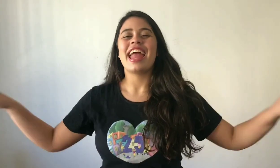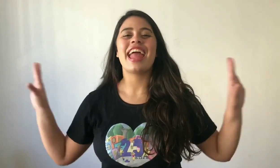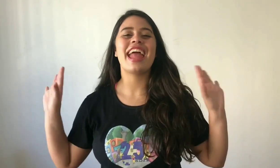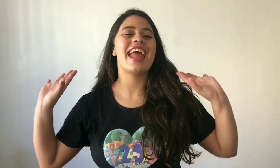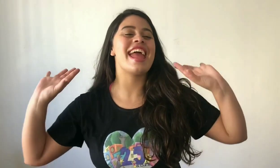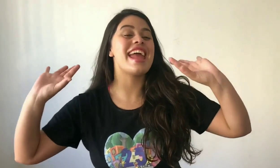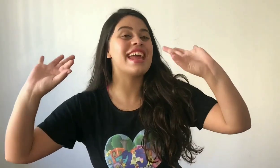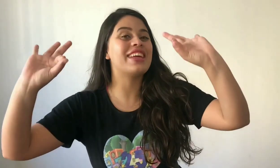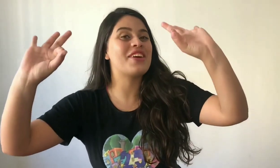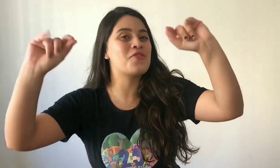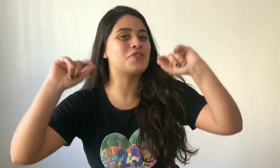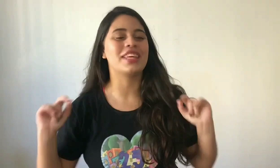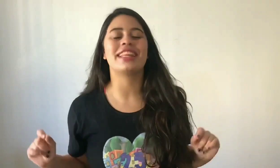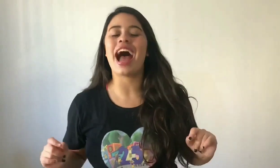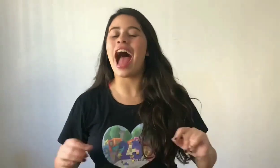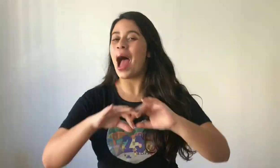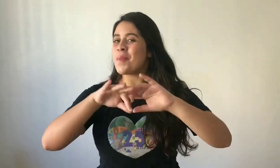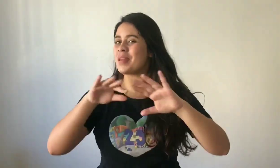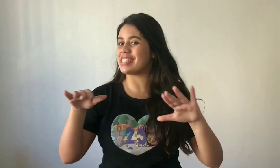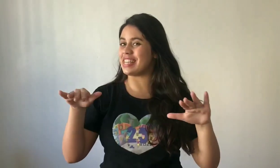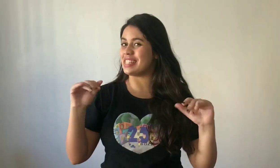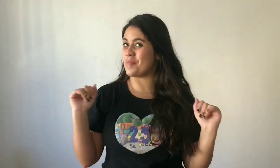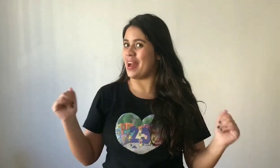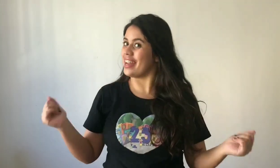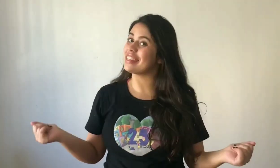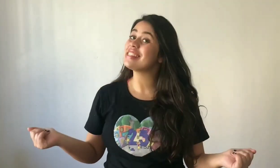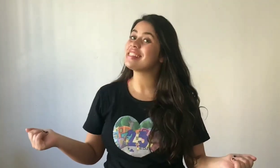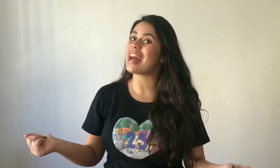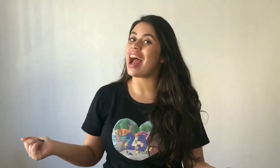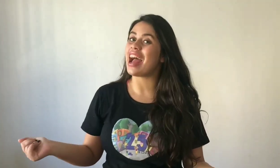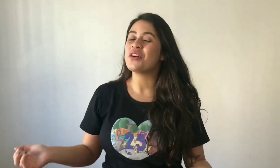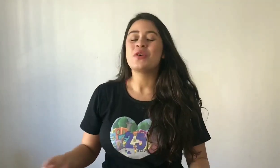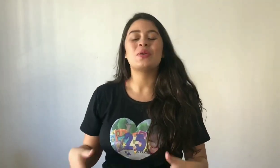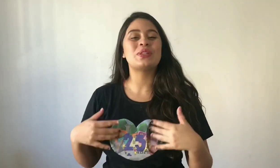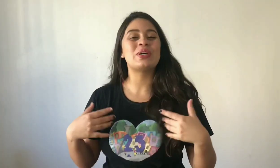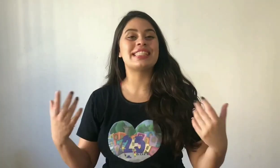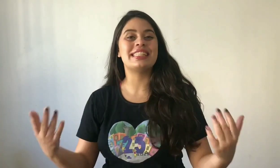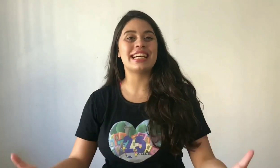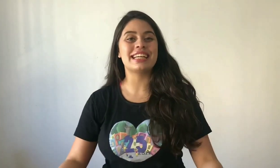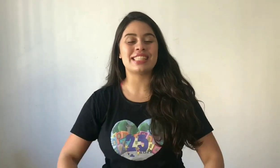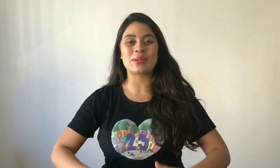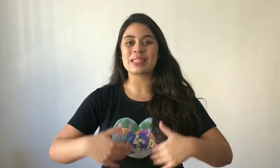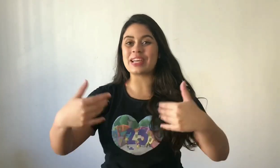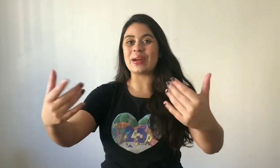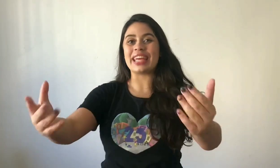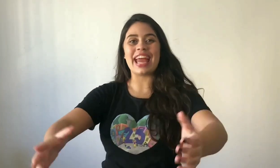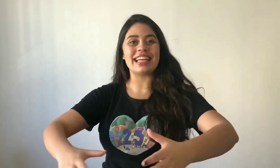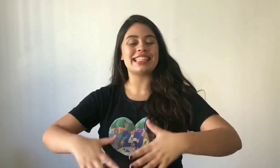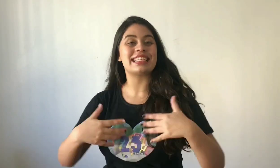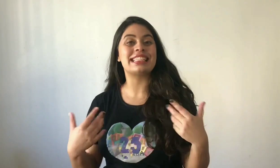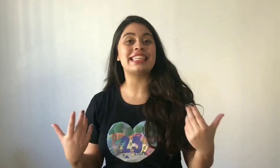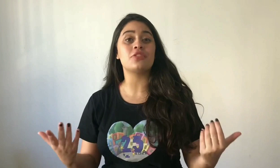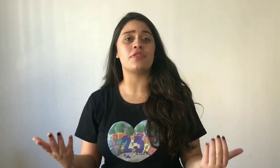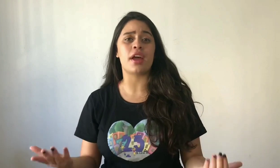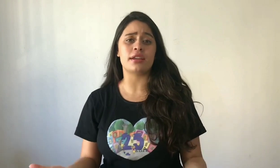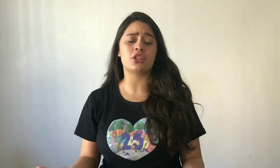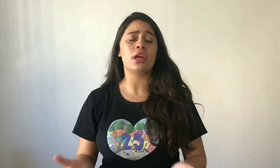Ele convida a princesa para dançar. Os dois dançam, se conhecem, se divertem.